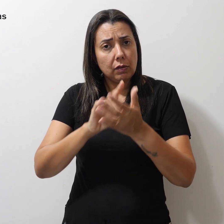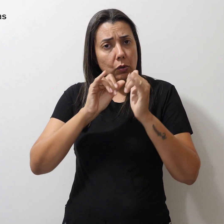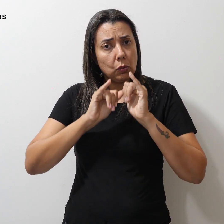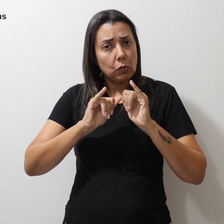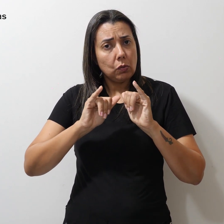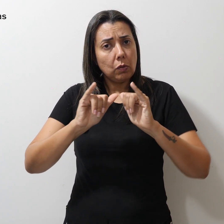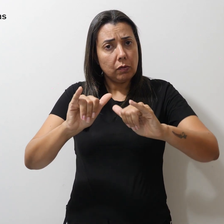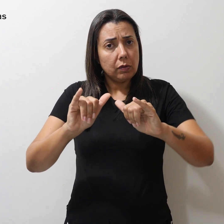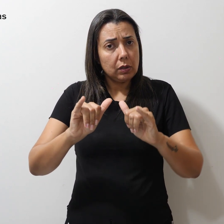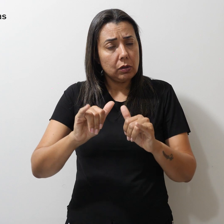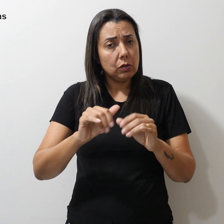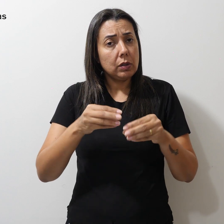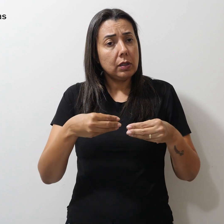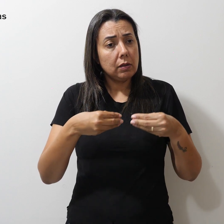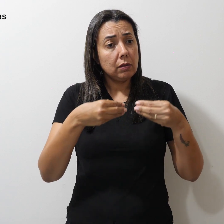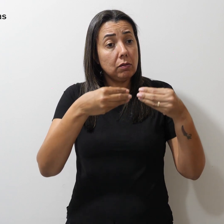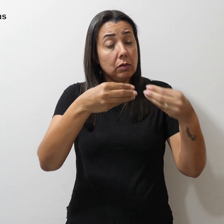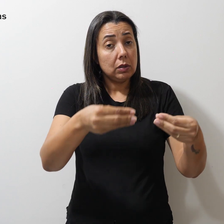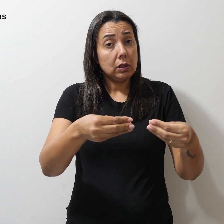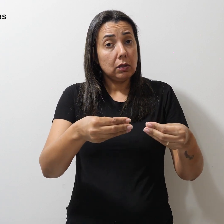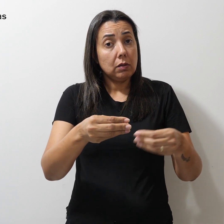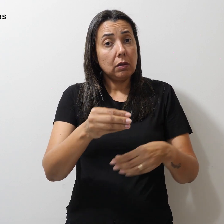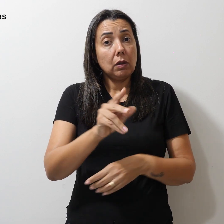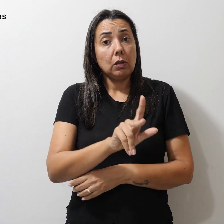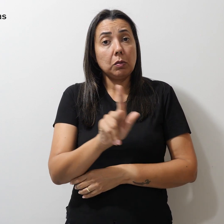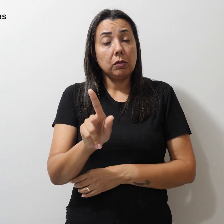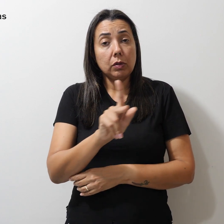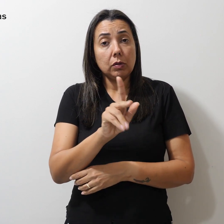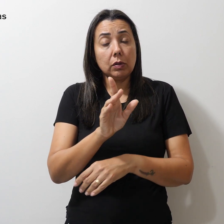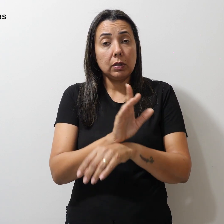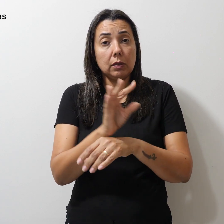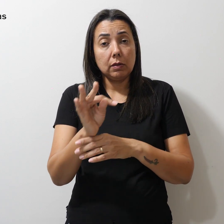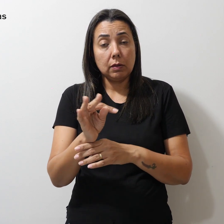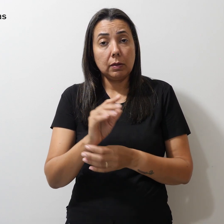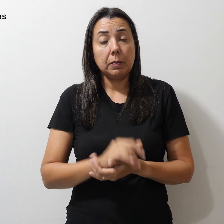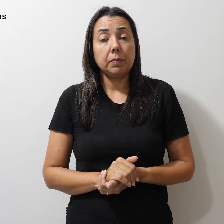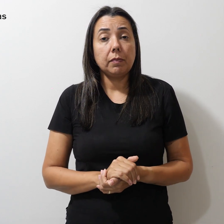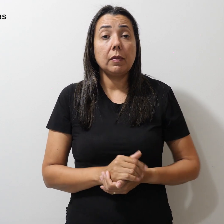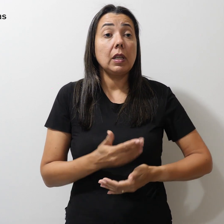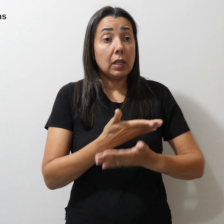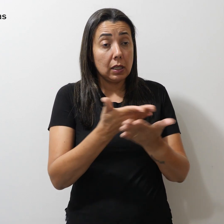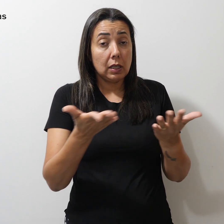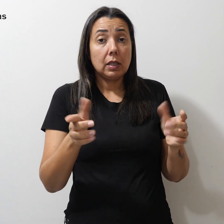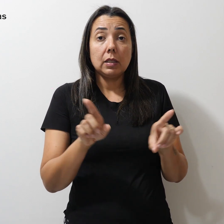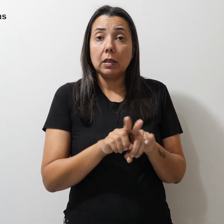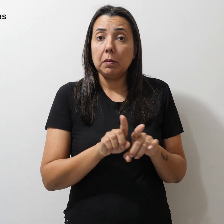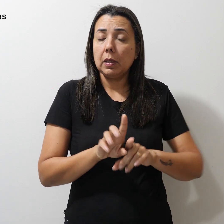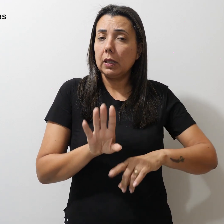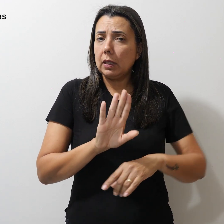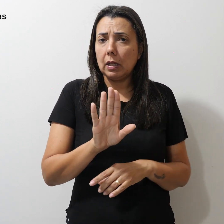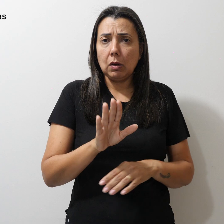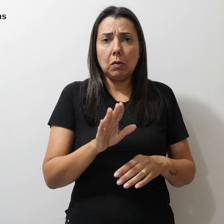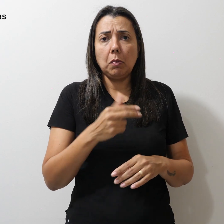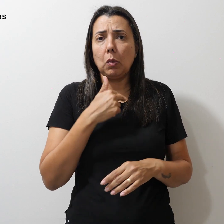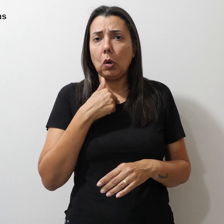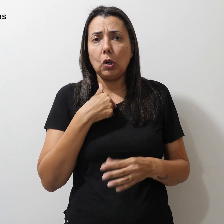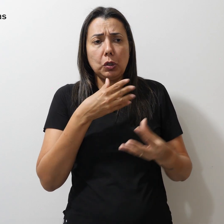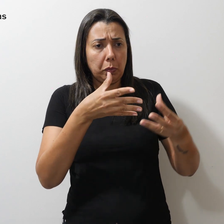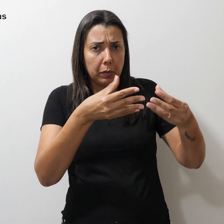da devolução aos professores temporários e que estes não sejam constrangidos a